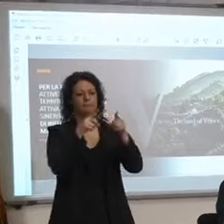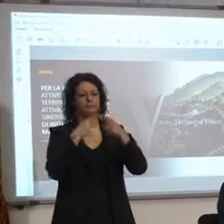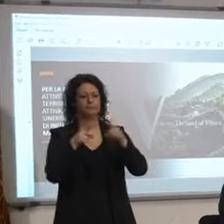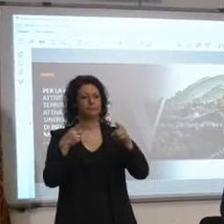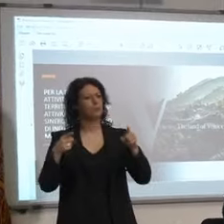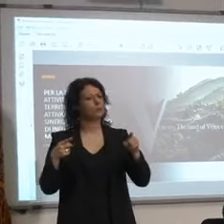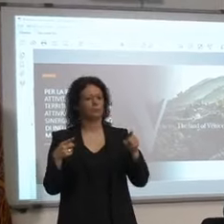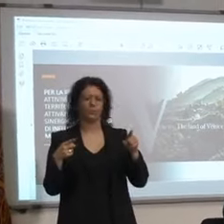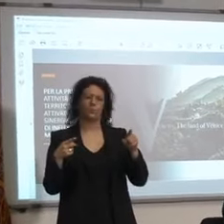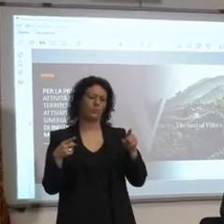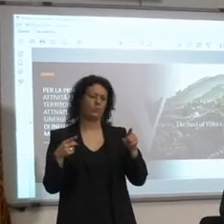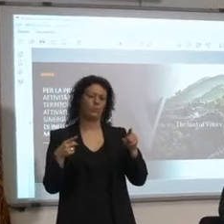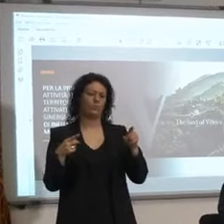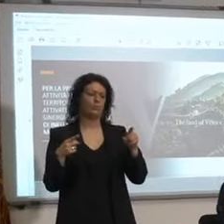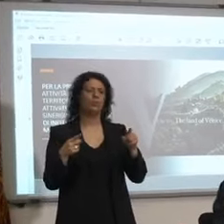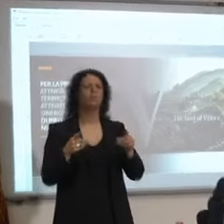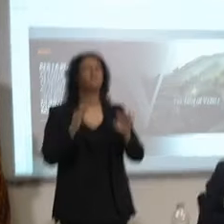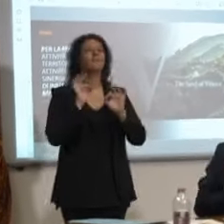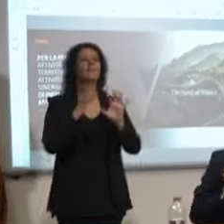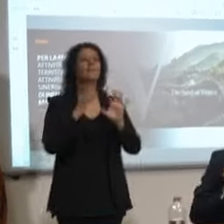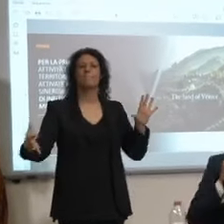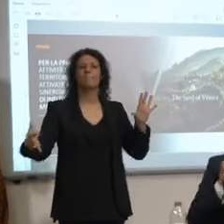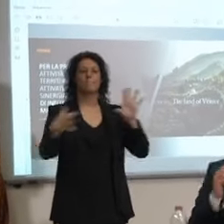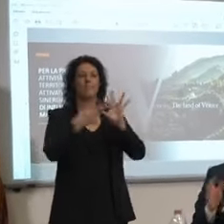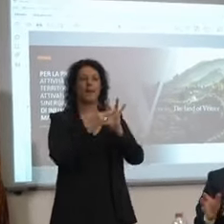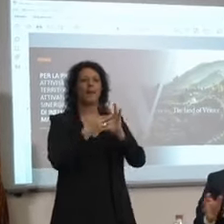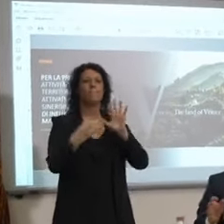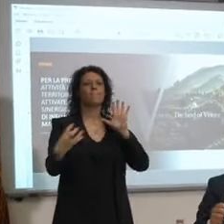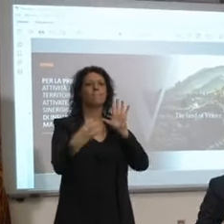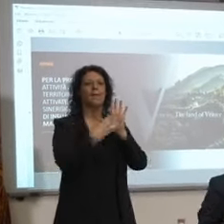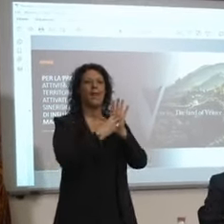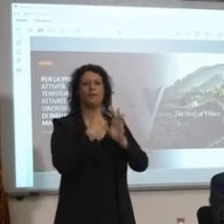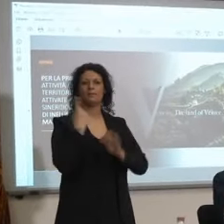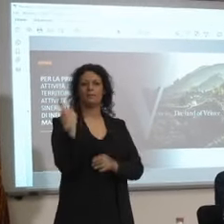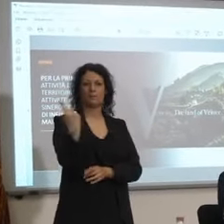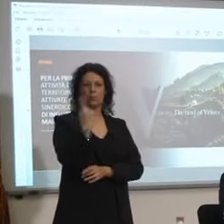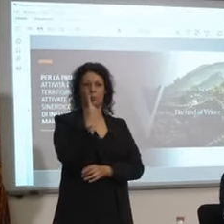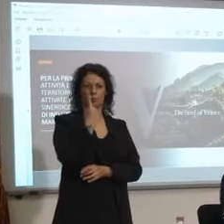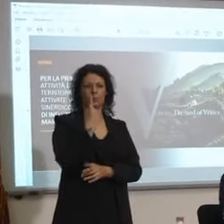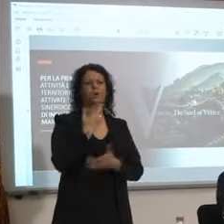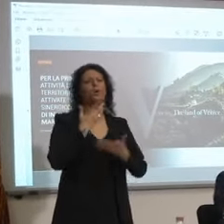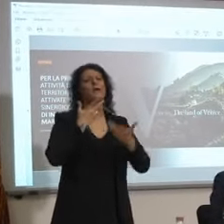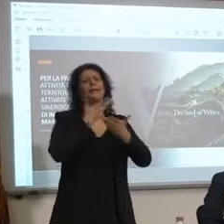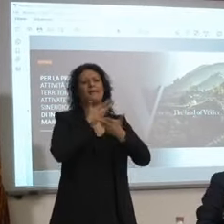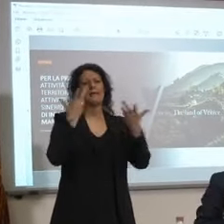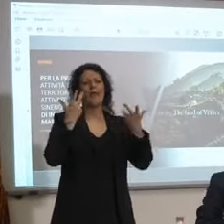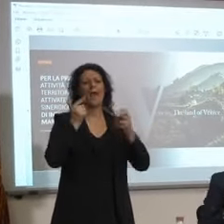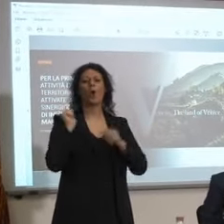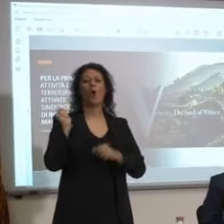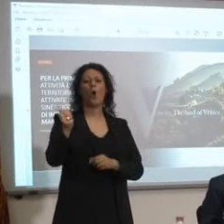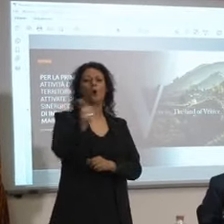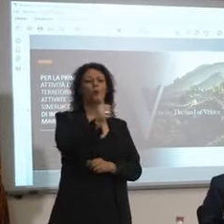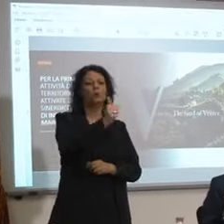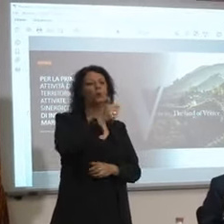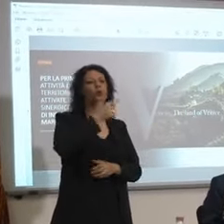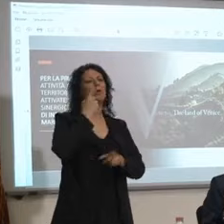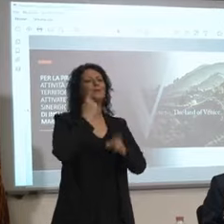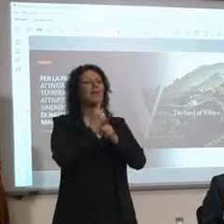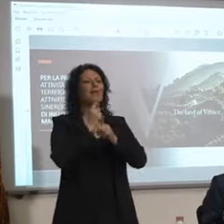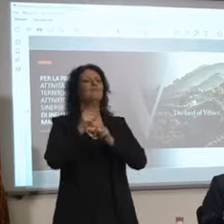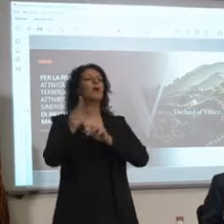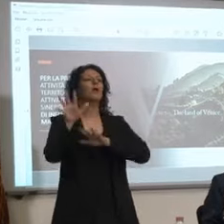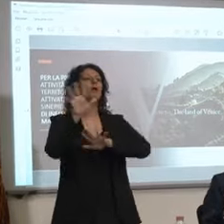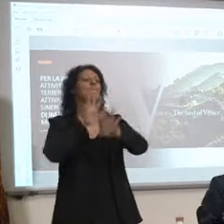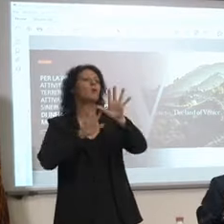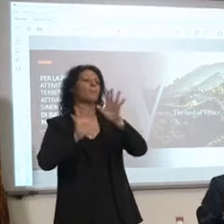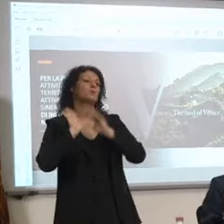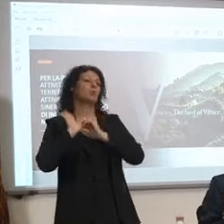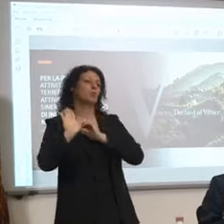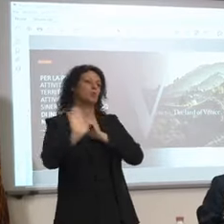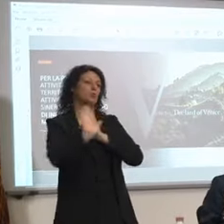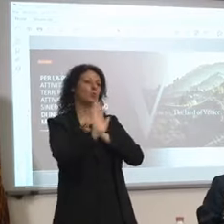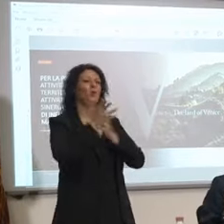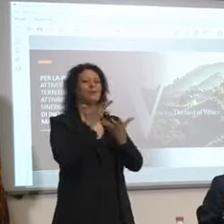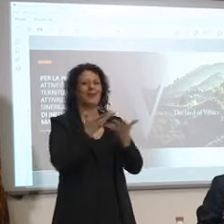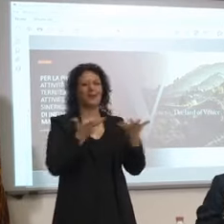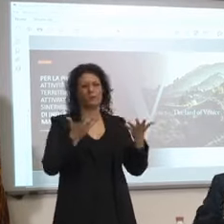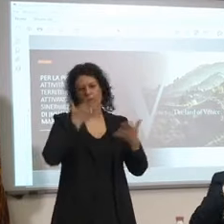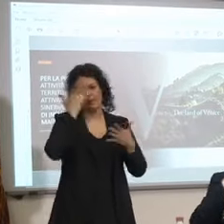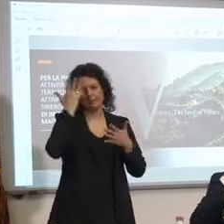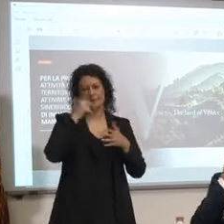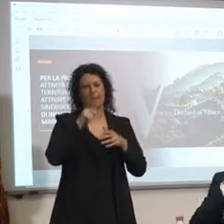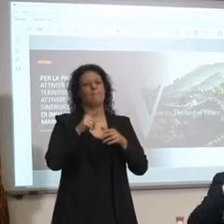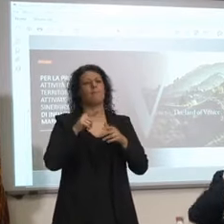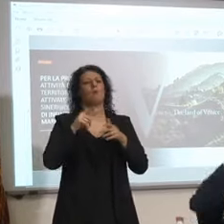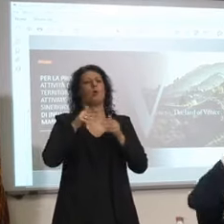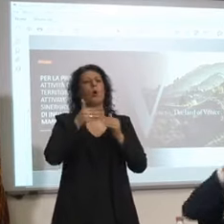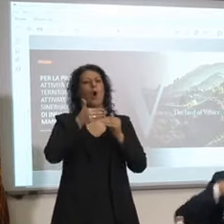avranno la loro specificità comunicheranno da una parte la costa da una parte il lago di Garda da una parte la montagna però il The Land of Venice